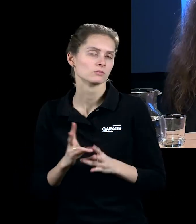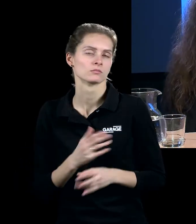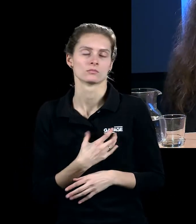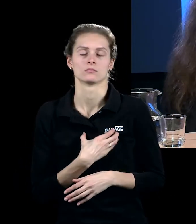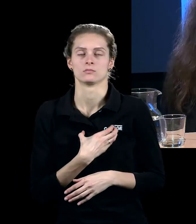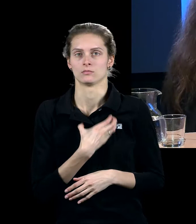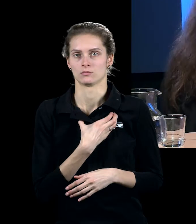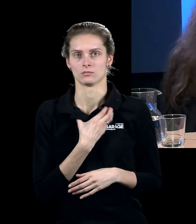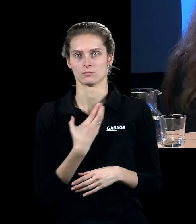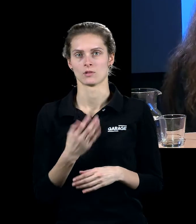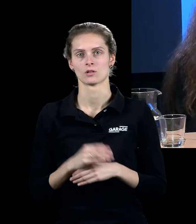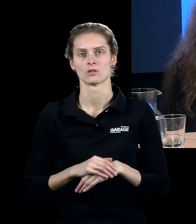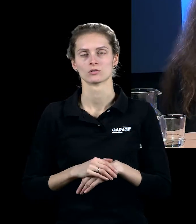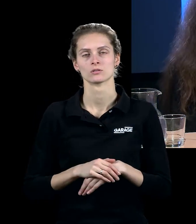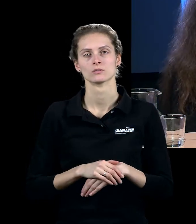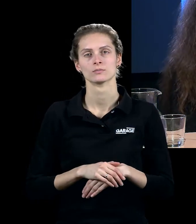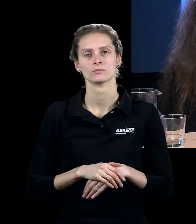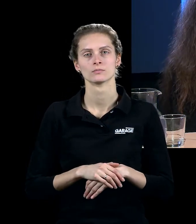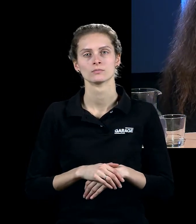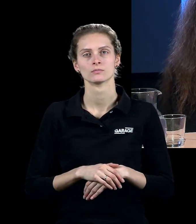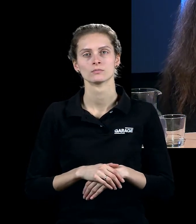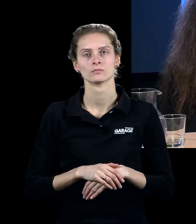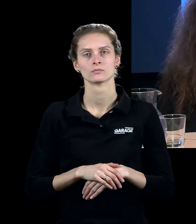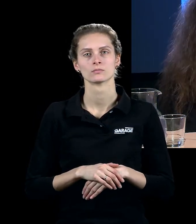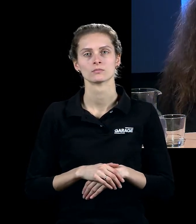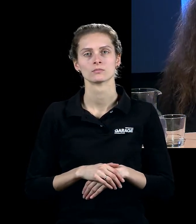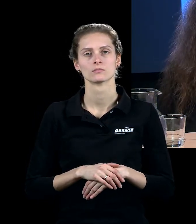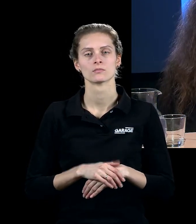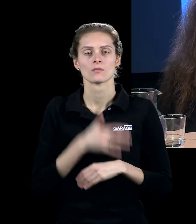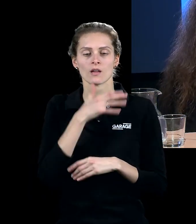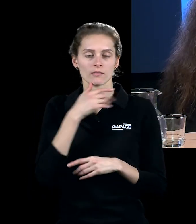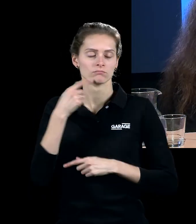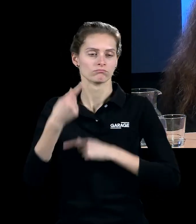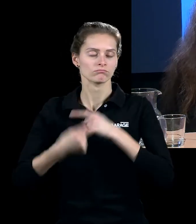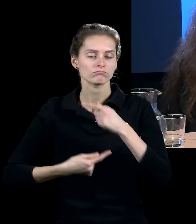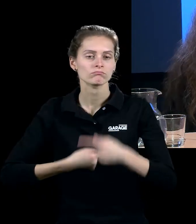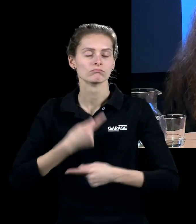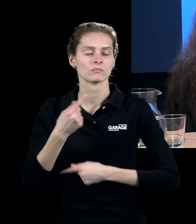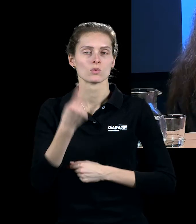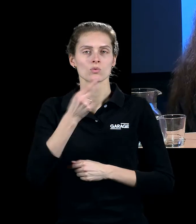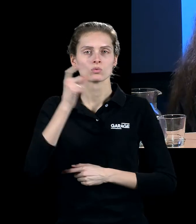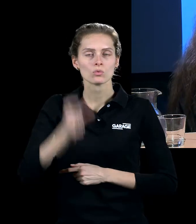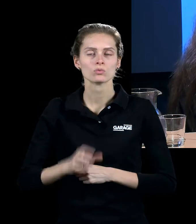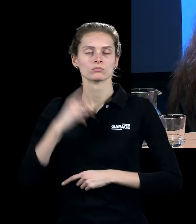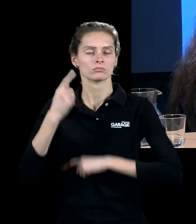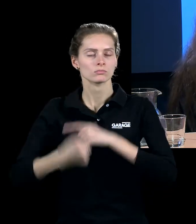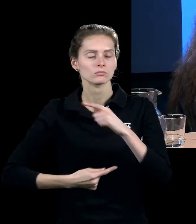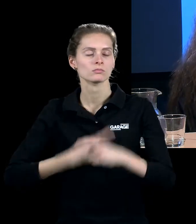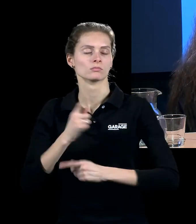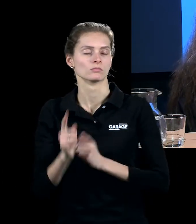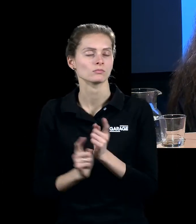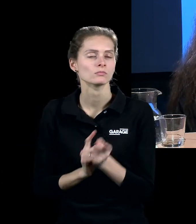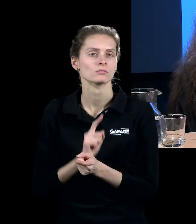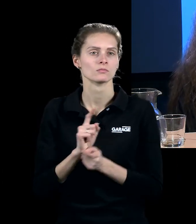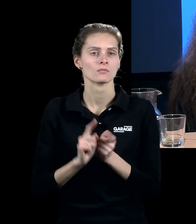чудовищное, которая несколько поколений немецких художников и немецких деятелей культуры изживала. Вот смысл